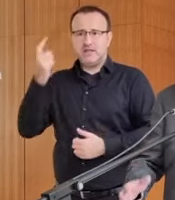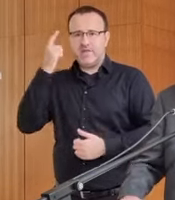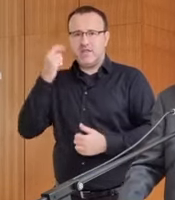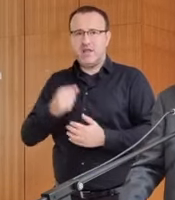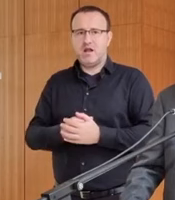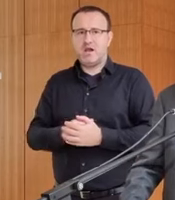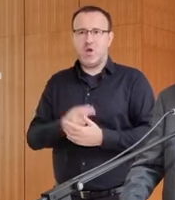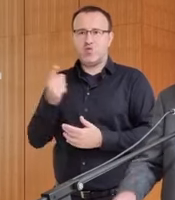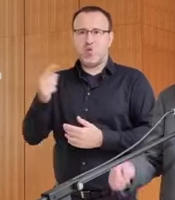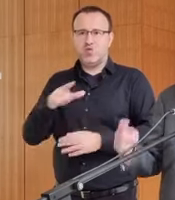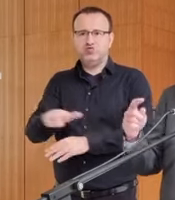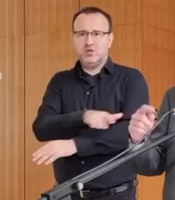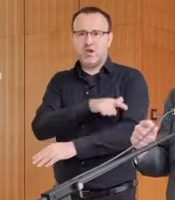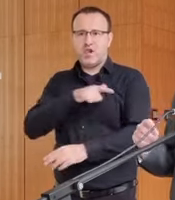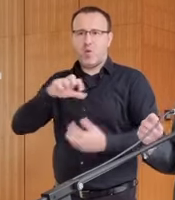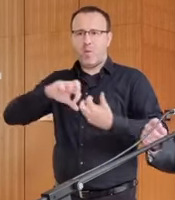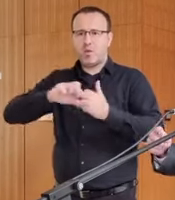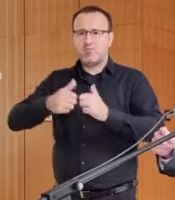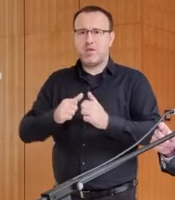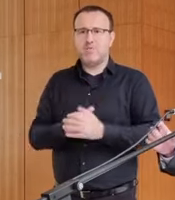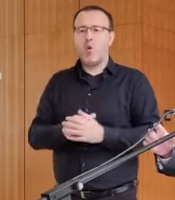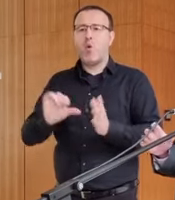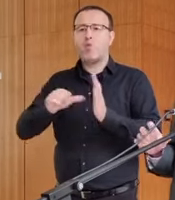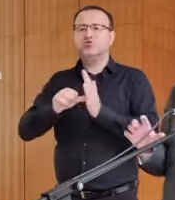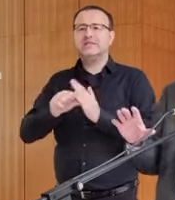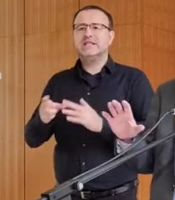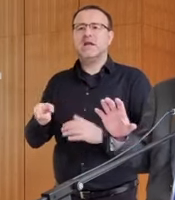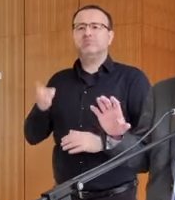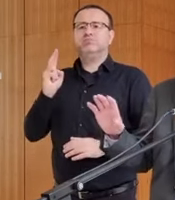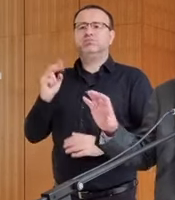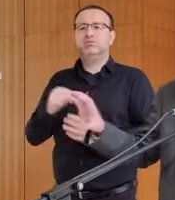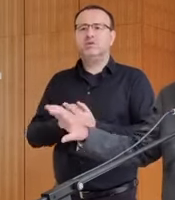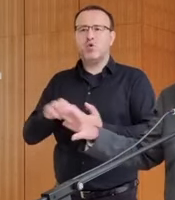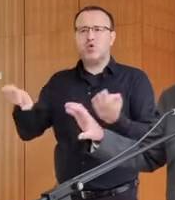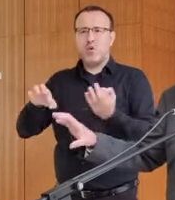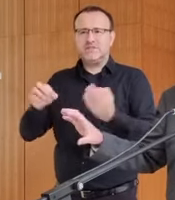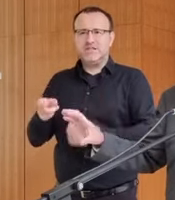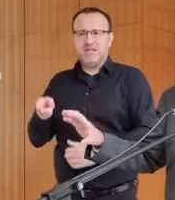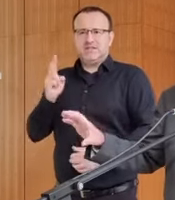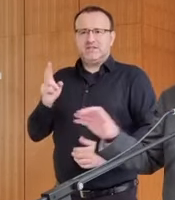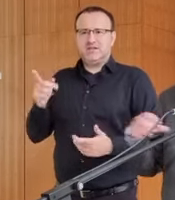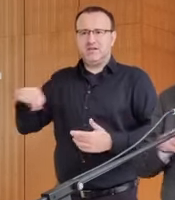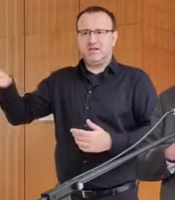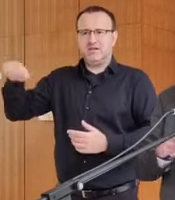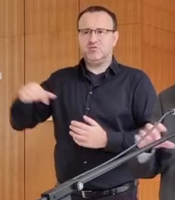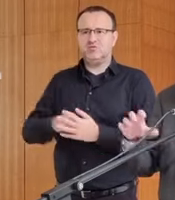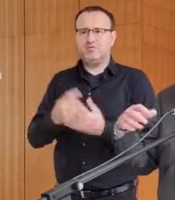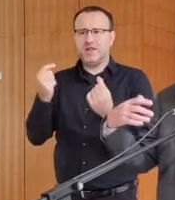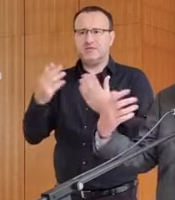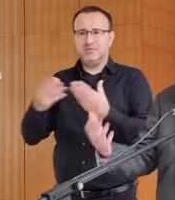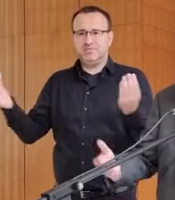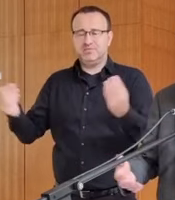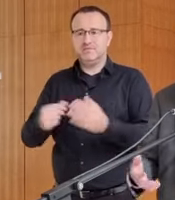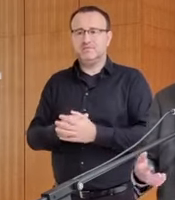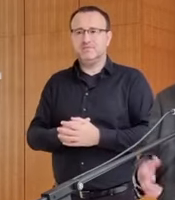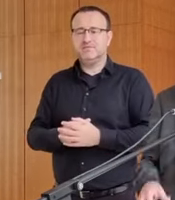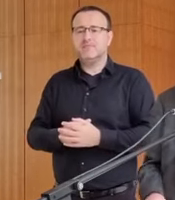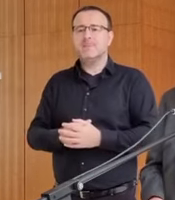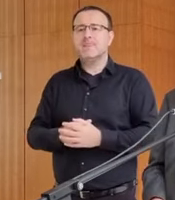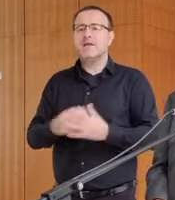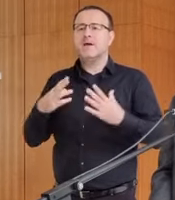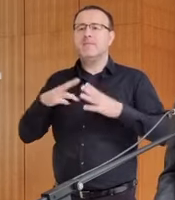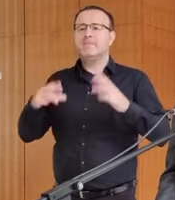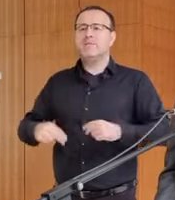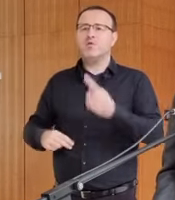to je už dlhodobý preplň, môžem. Pokiaľ ide o tú hlavnú prioritu, o ktorej pán premiér hovoril, aby sme vyčerpali tí